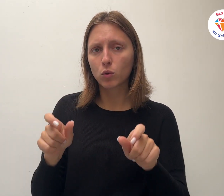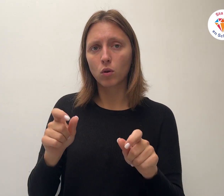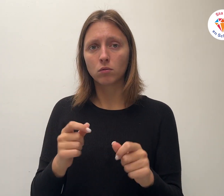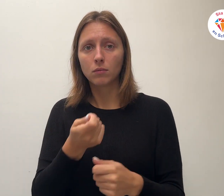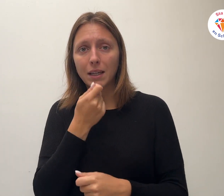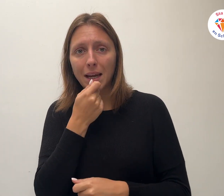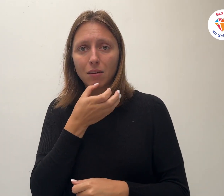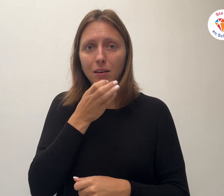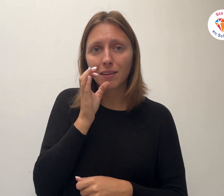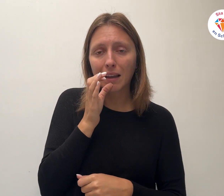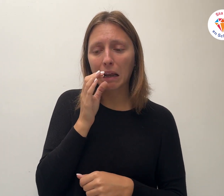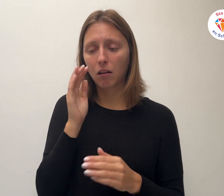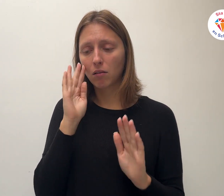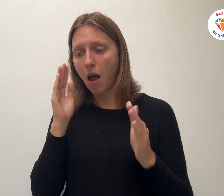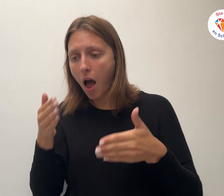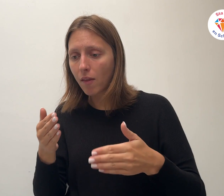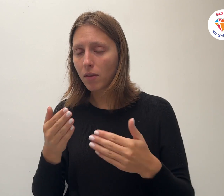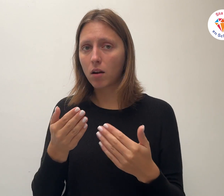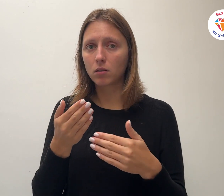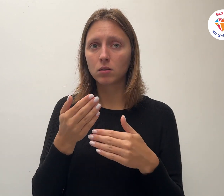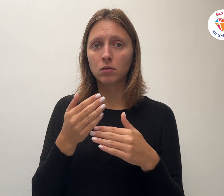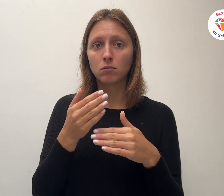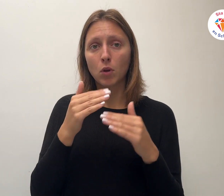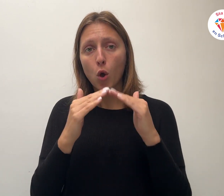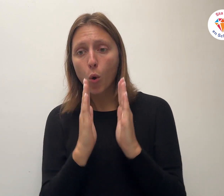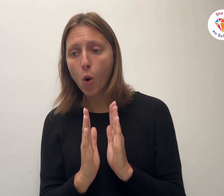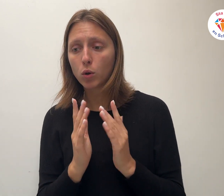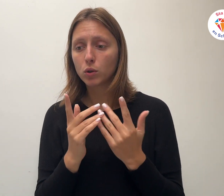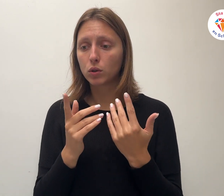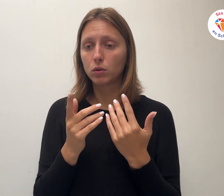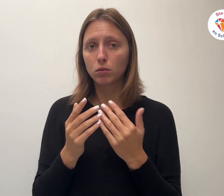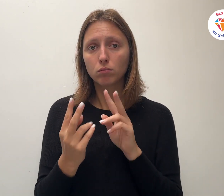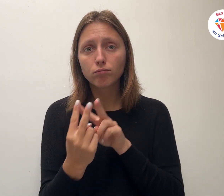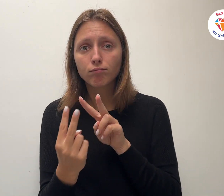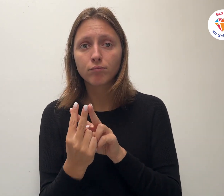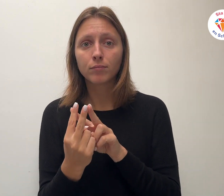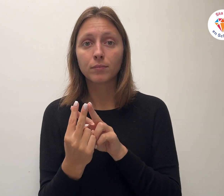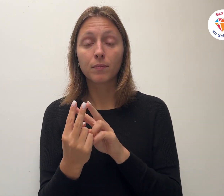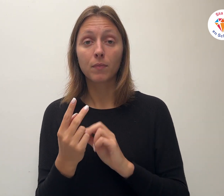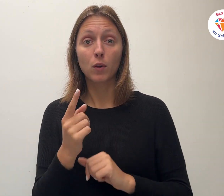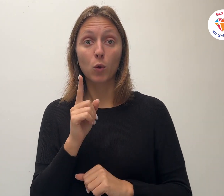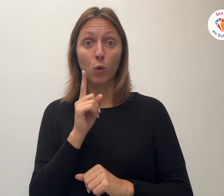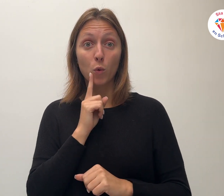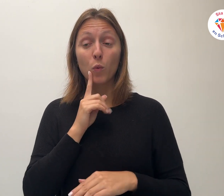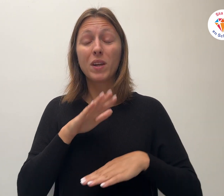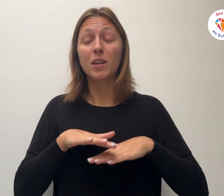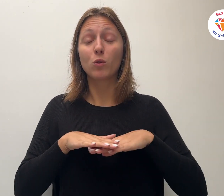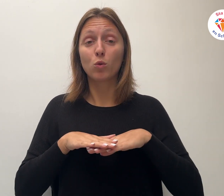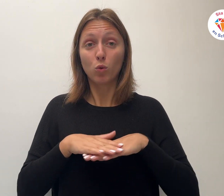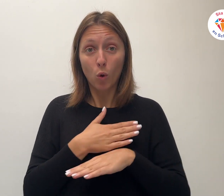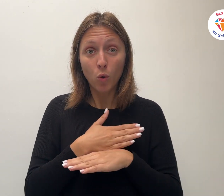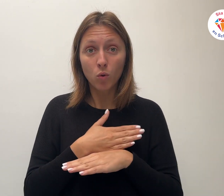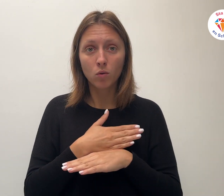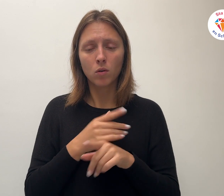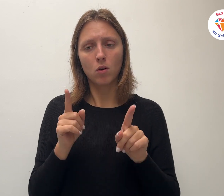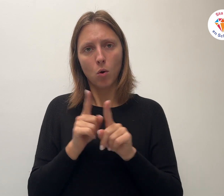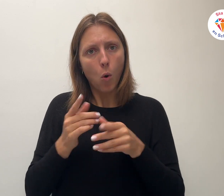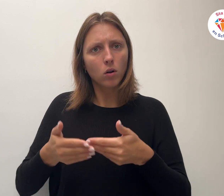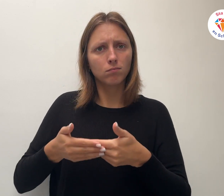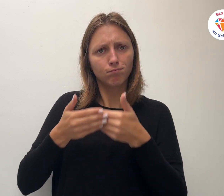geven Want wie zoiets voor een ander doet Dient daarmee ook God de Vader Dus, er is